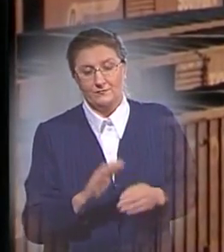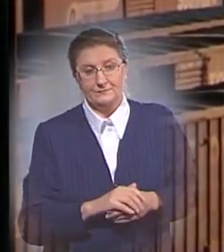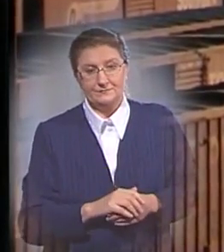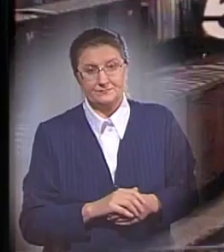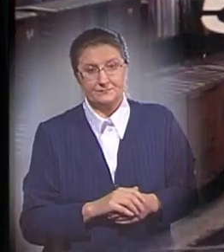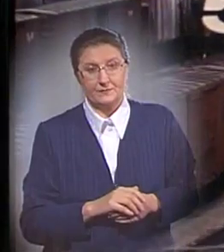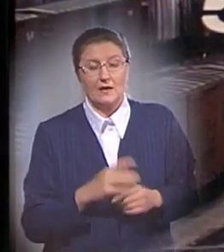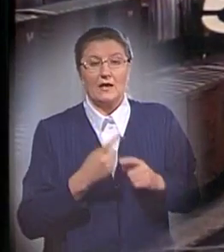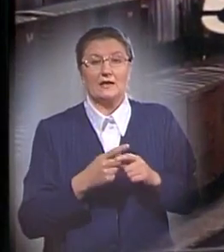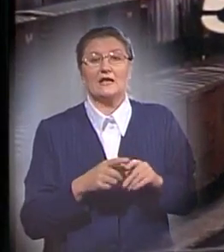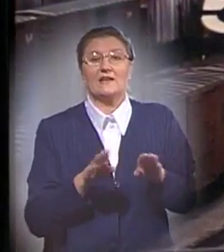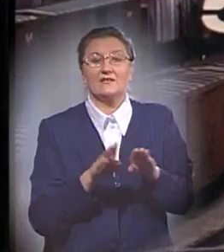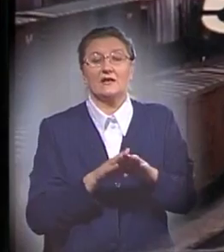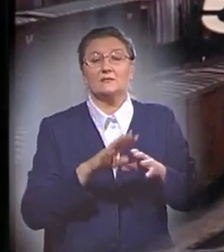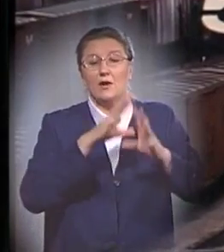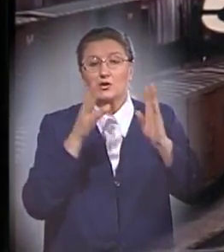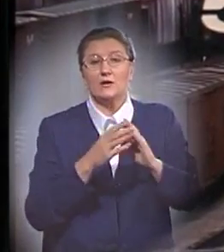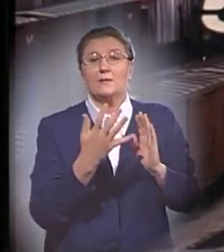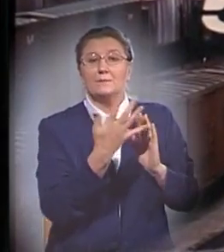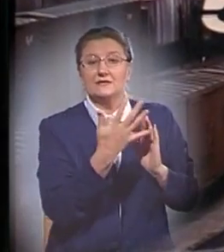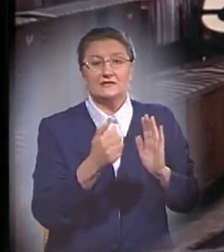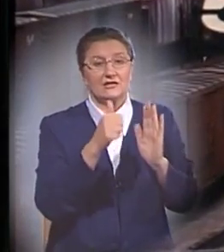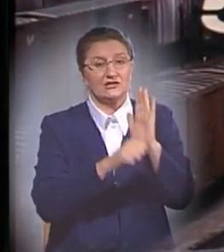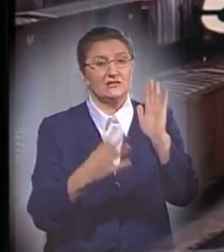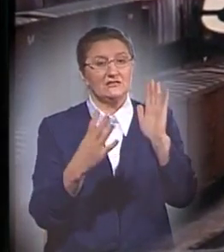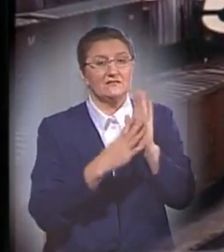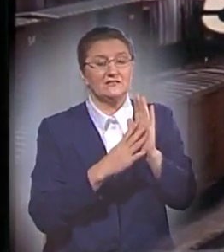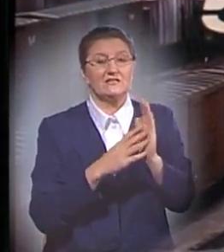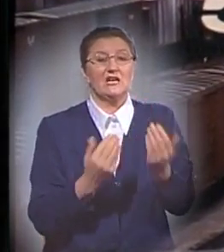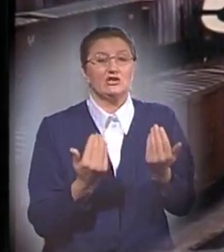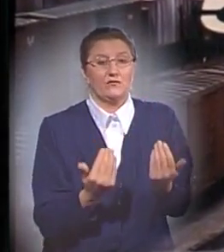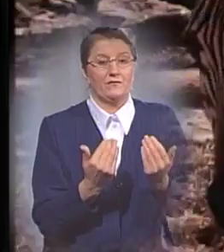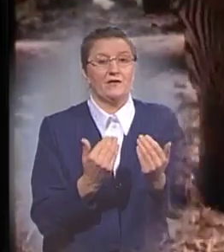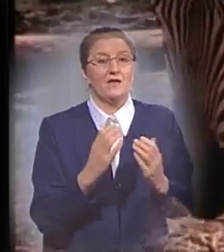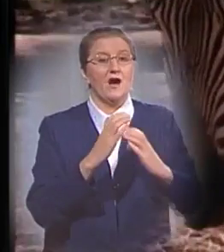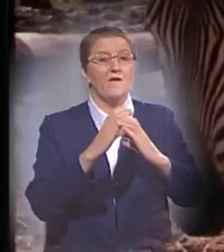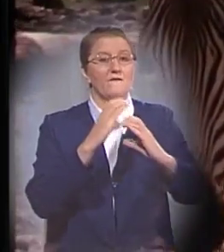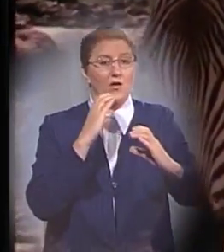Это равняется объему 569 современных вагонов для перевозки скота.